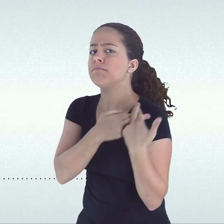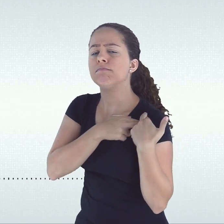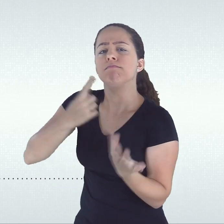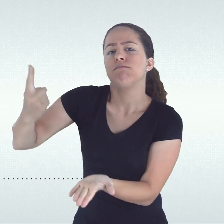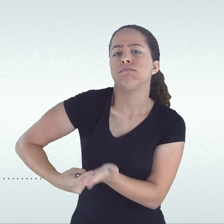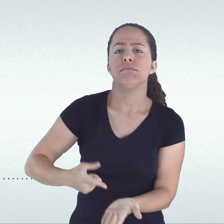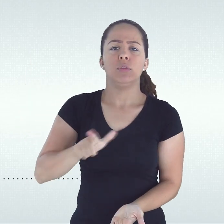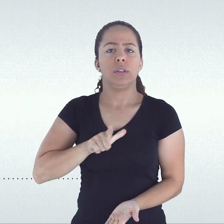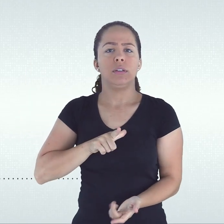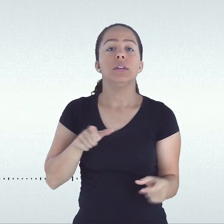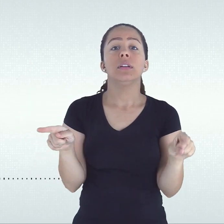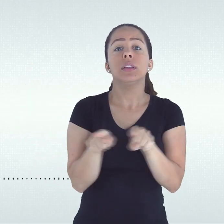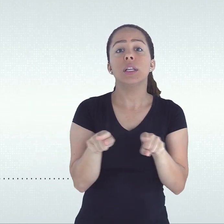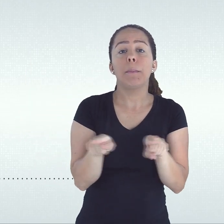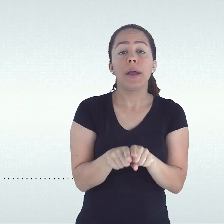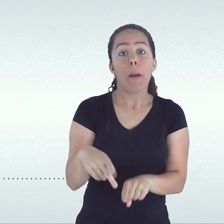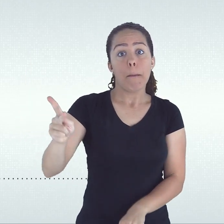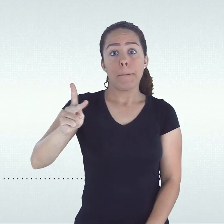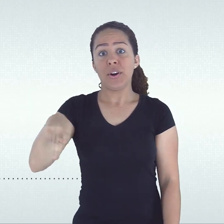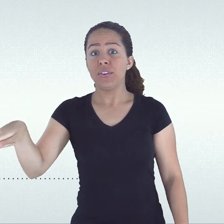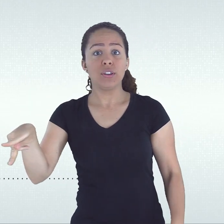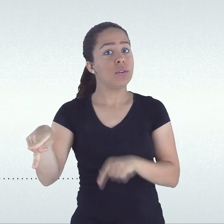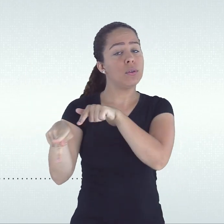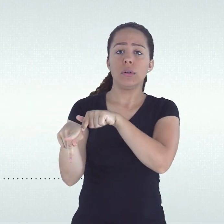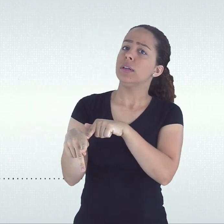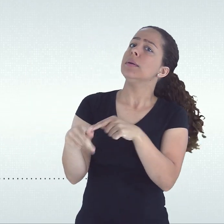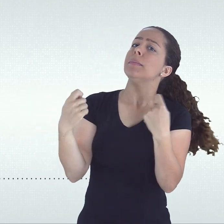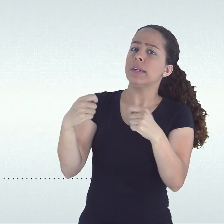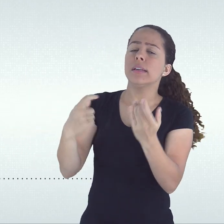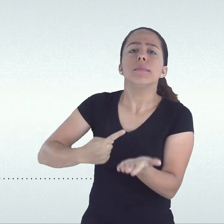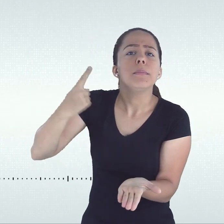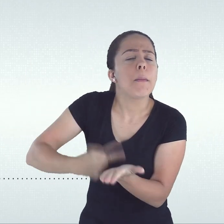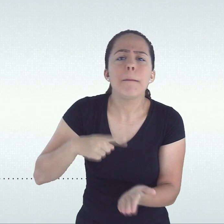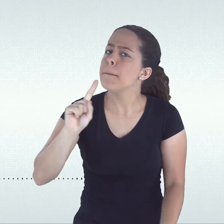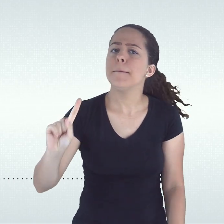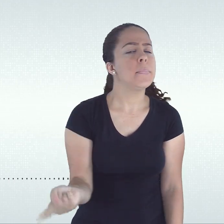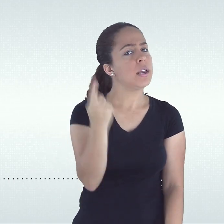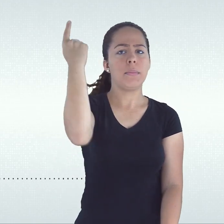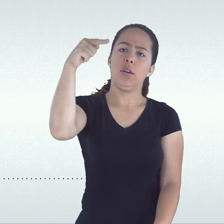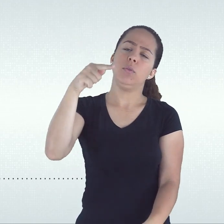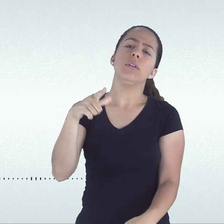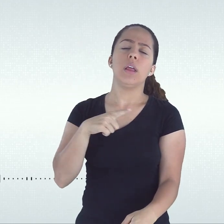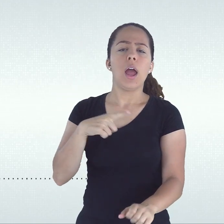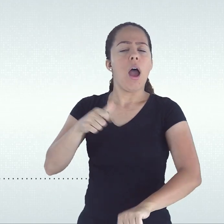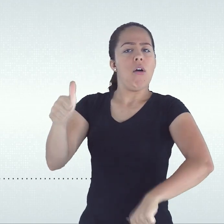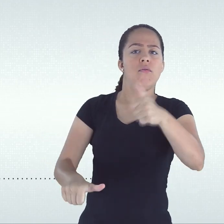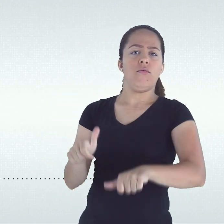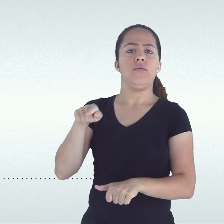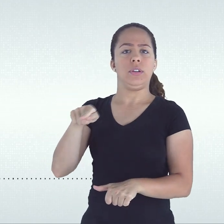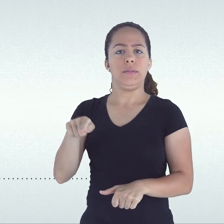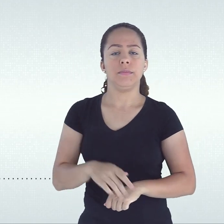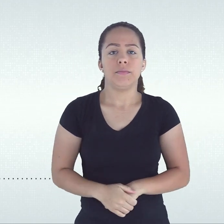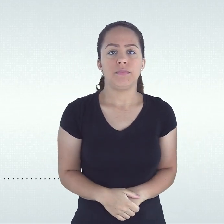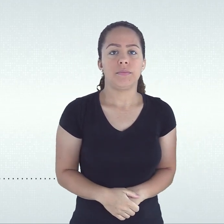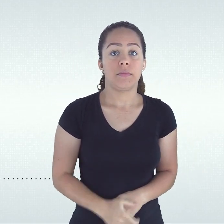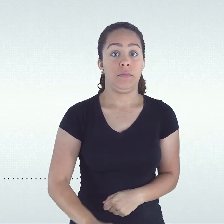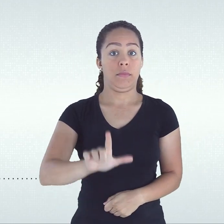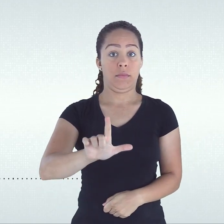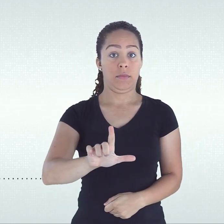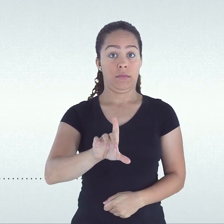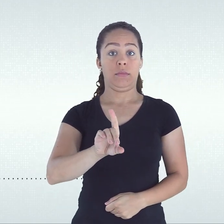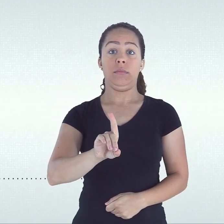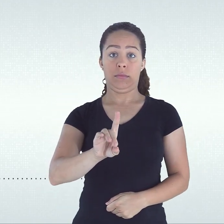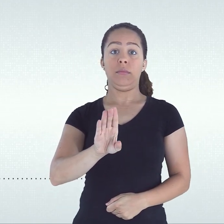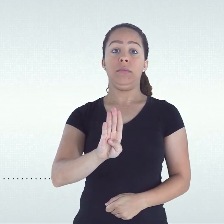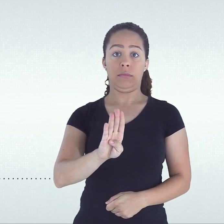os professores. A LDBEN traz essa prerrogativa no artigo 13º,